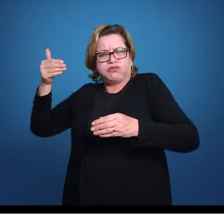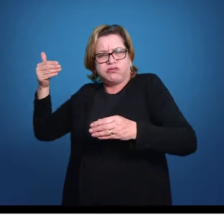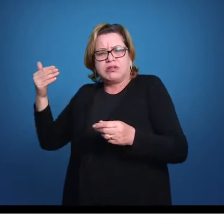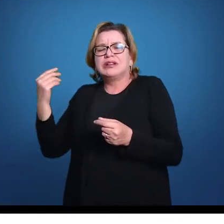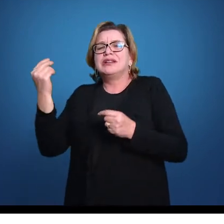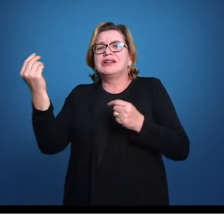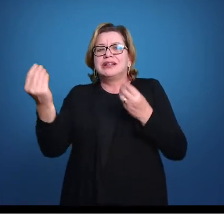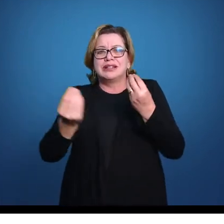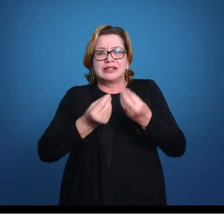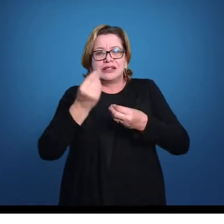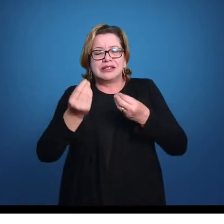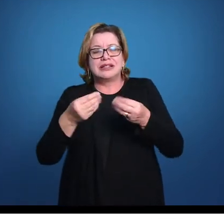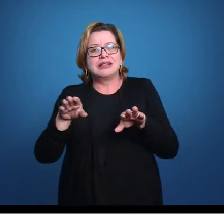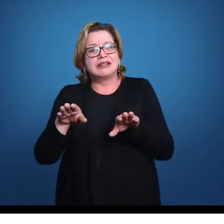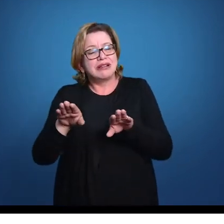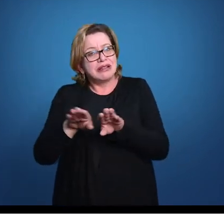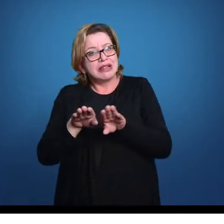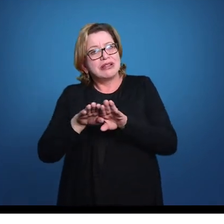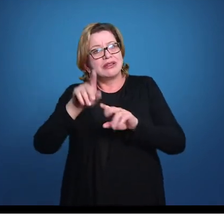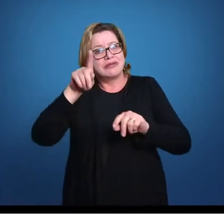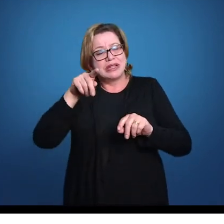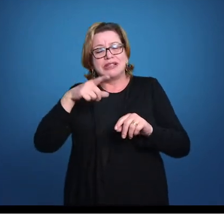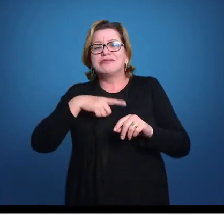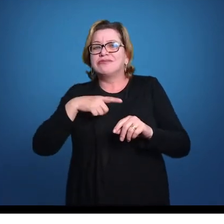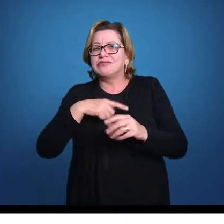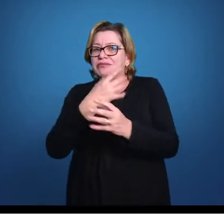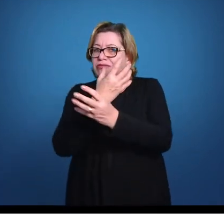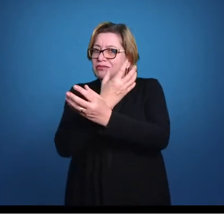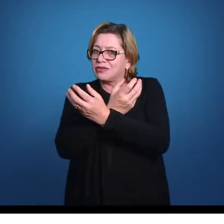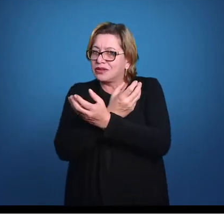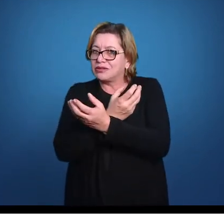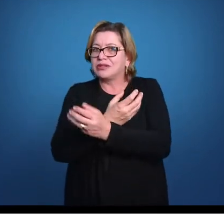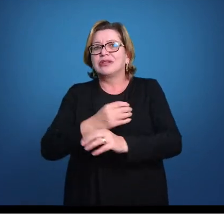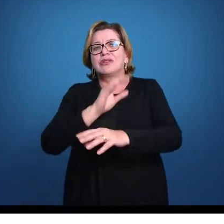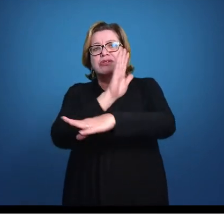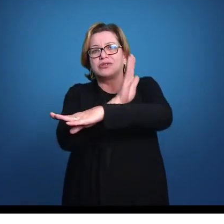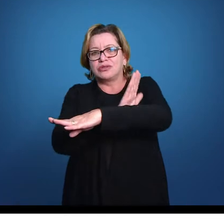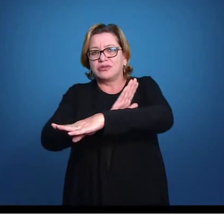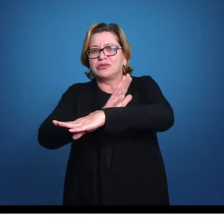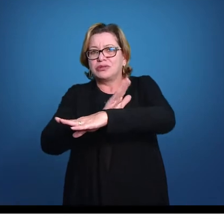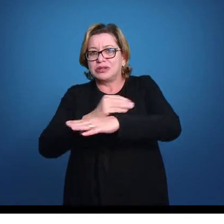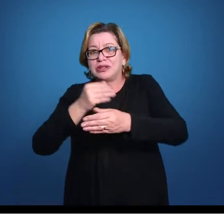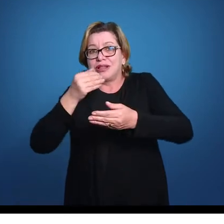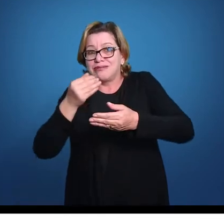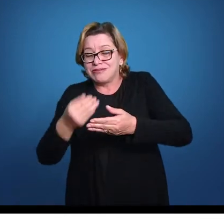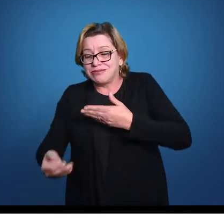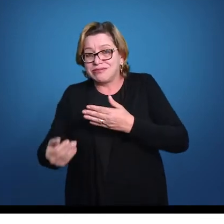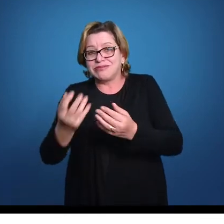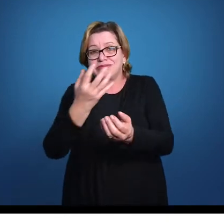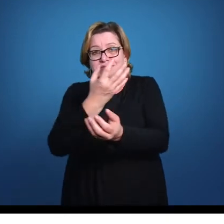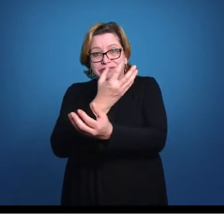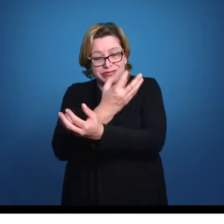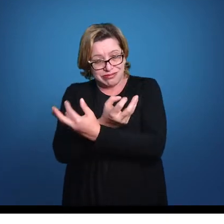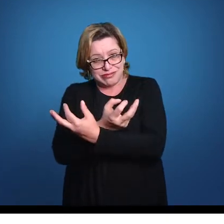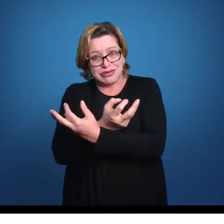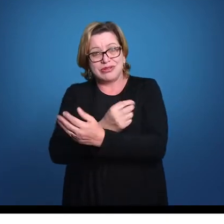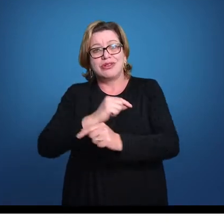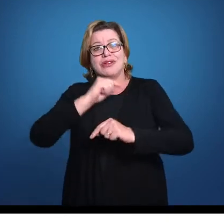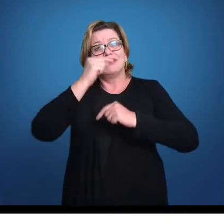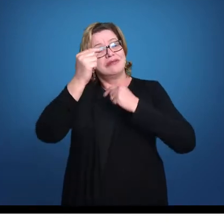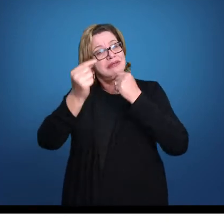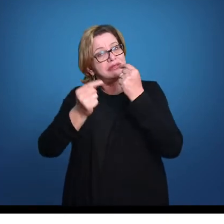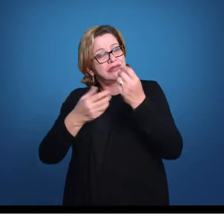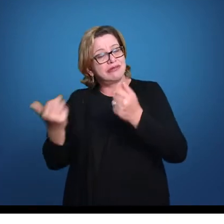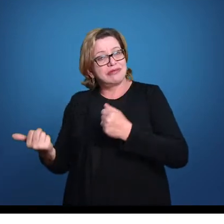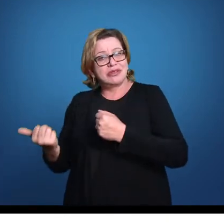dos tubarões e raias modernos, eles eram ósseos. Então os nossos tubarões e raias, eles perderam a ossificação do seu esqueleto